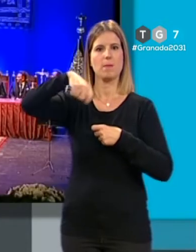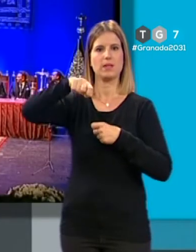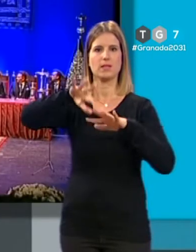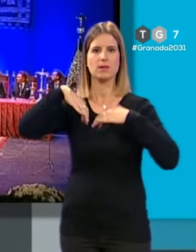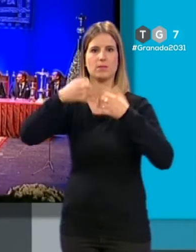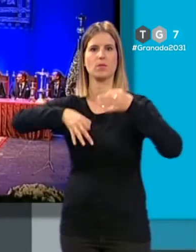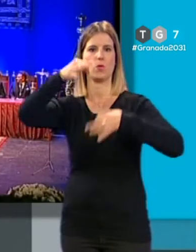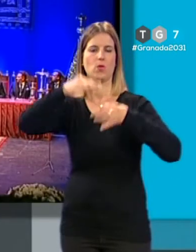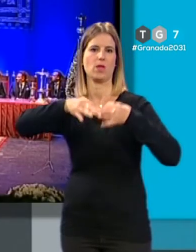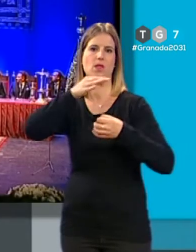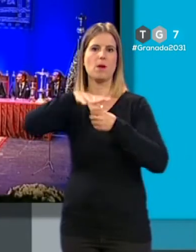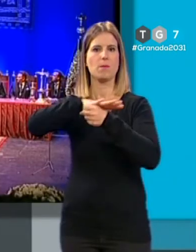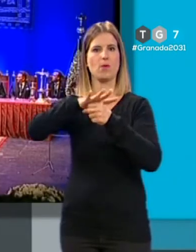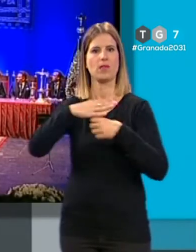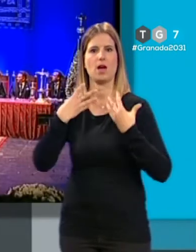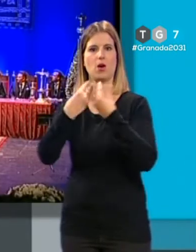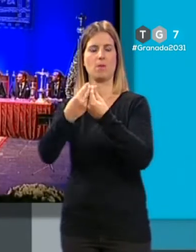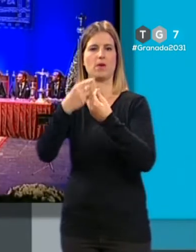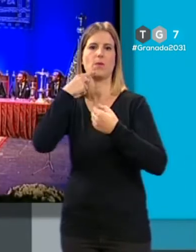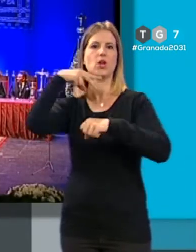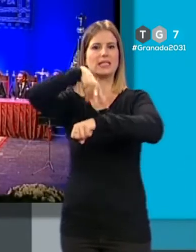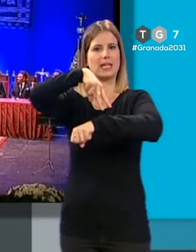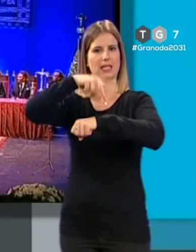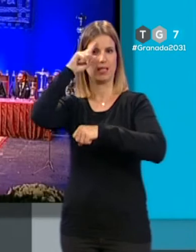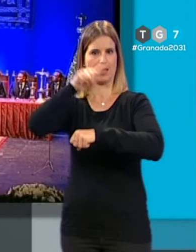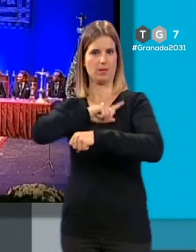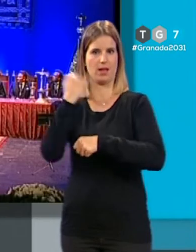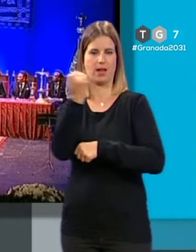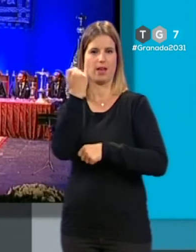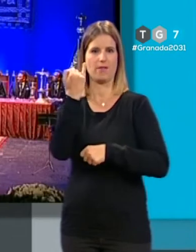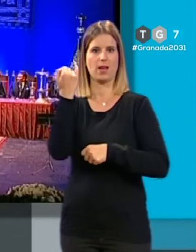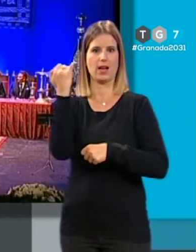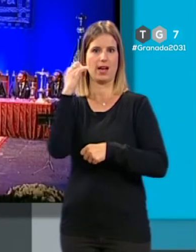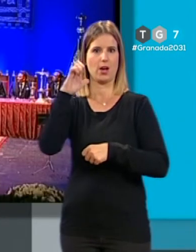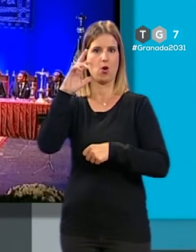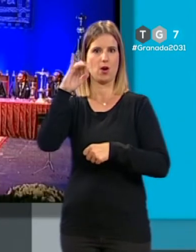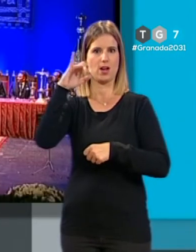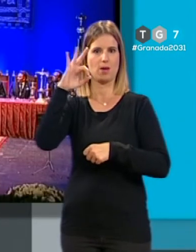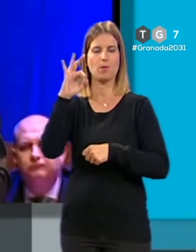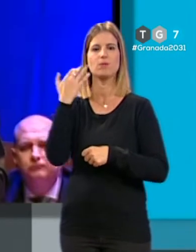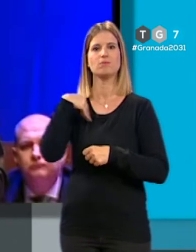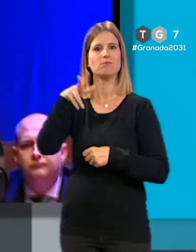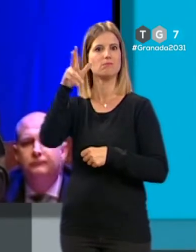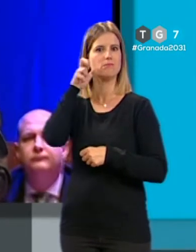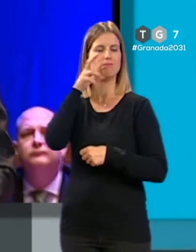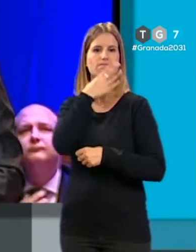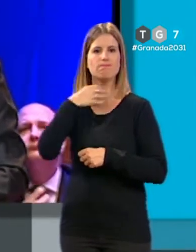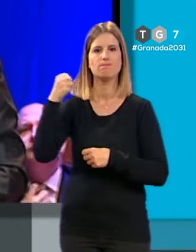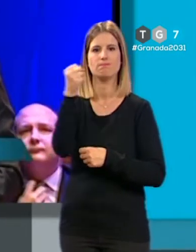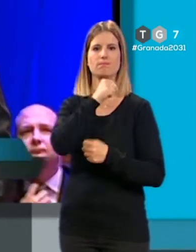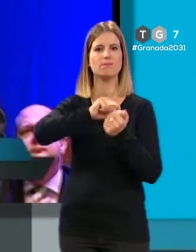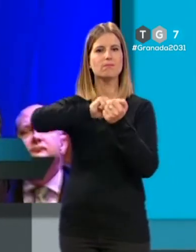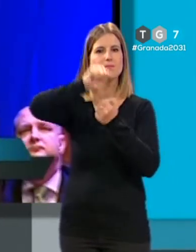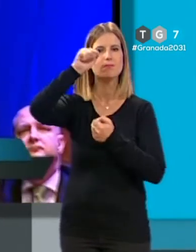José Luis López, acompañados por el teniente general jefe del MADOC, Jerónimo de Gregorio. Hemos escuchado un maravilloso pregón lleno de